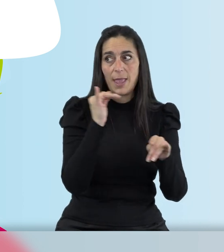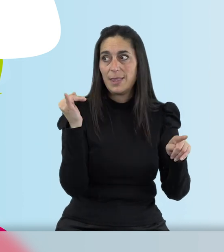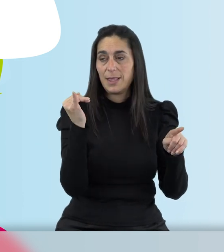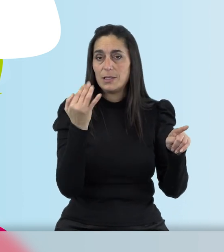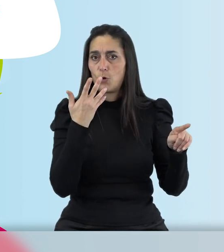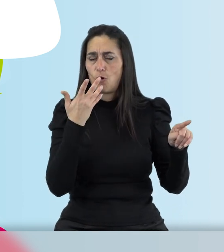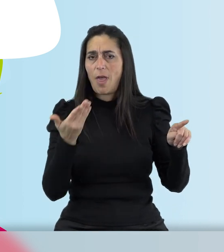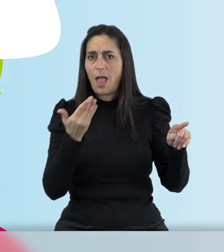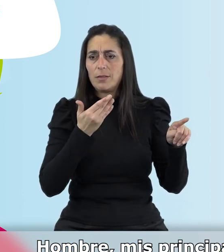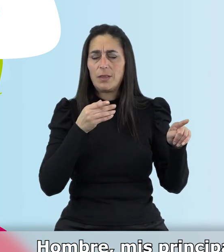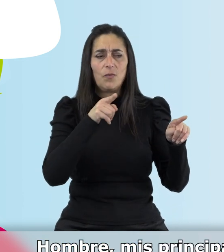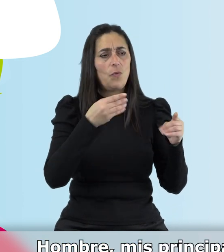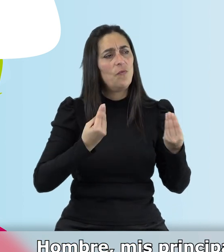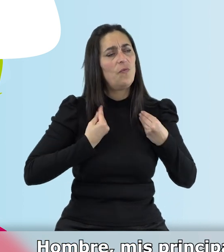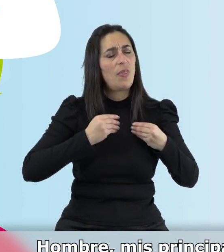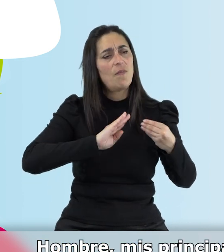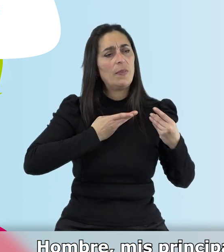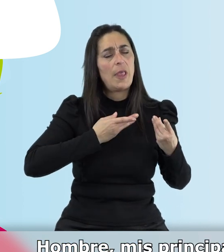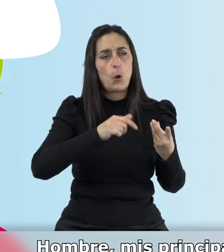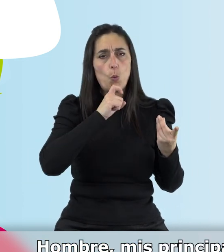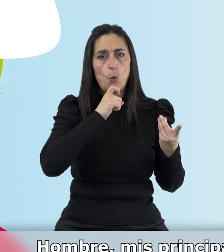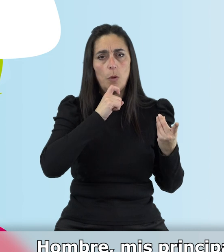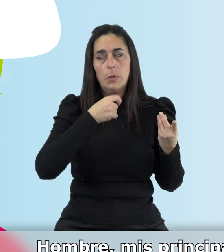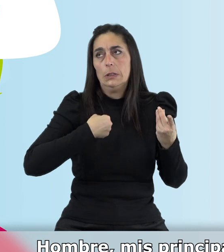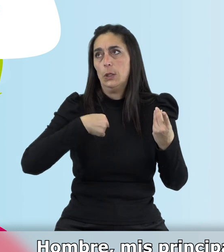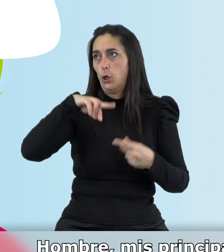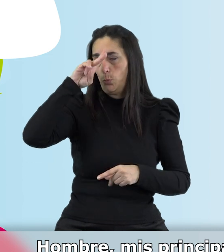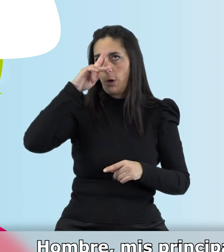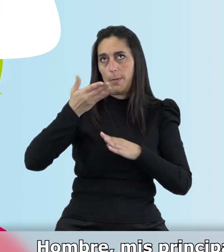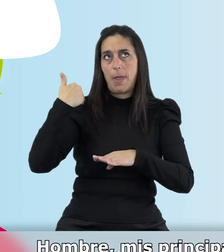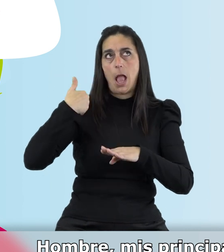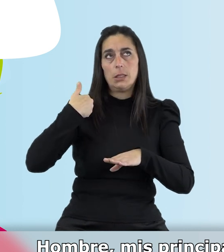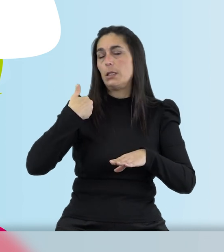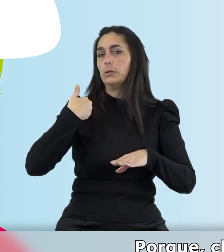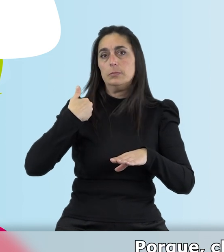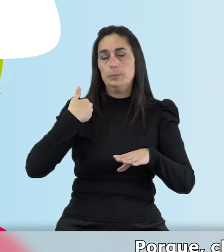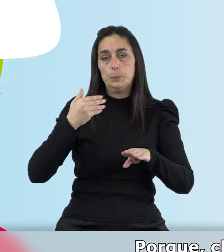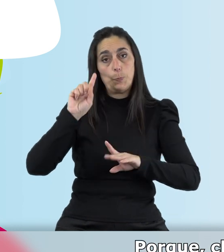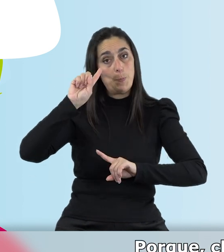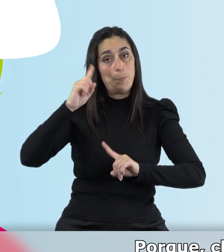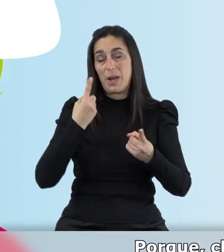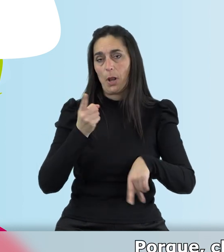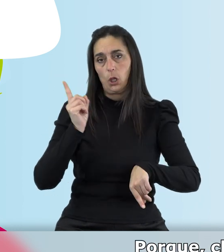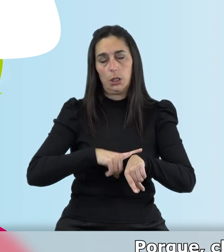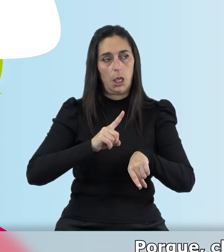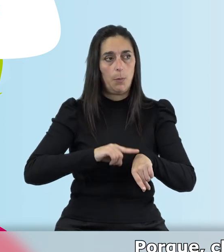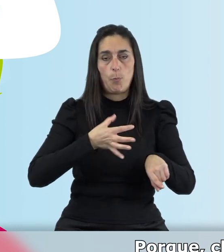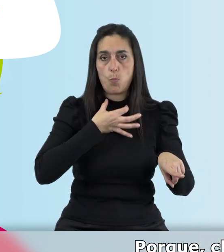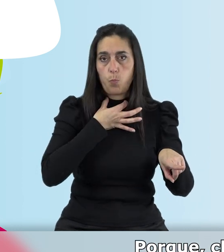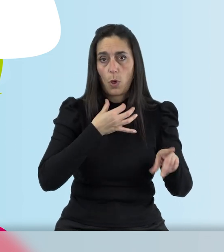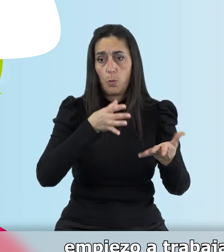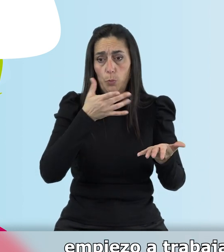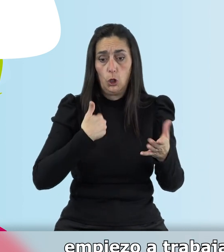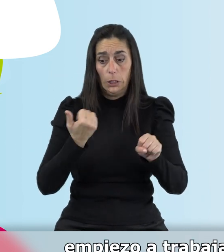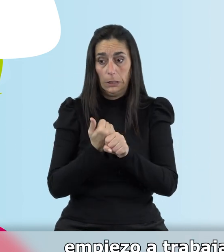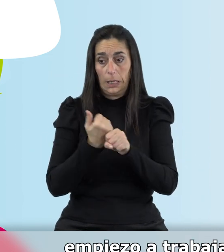¿Cómo afectaba a tu propia vida? Hombre, pues mis principales problemas eran principalmente el tiempo. El tiempo porque claro, yo tengo